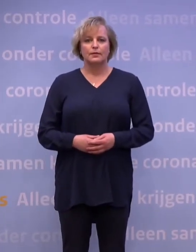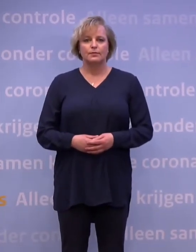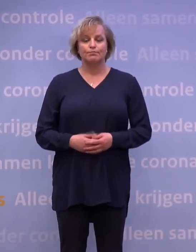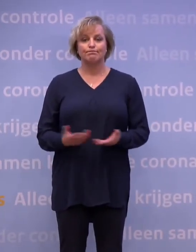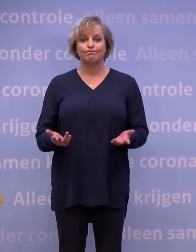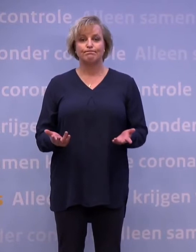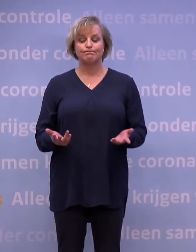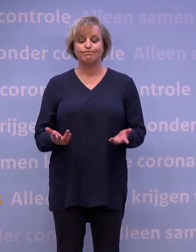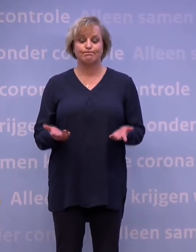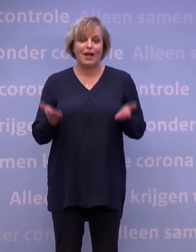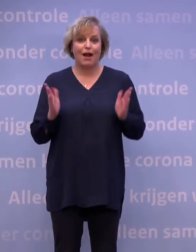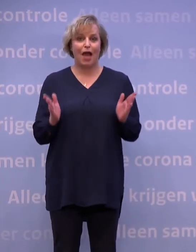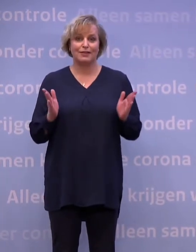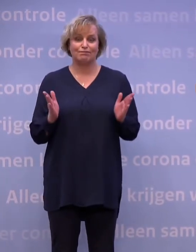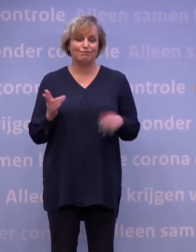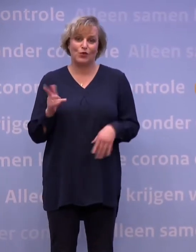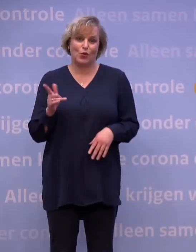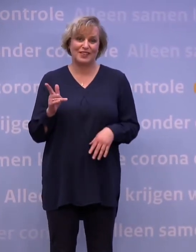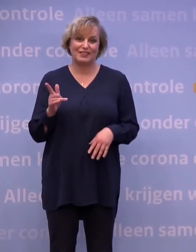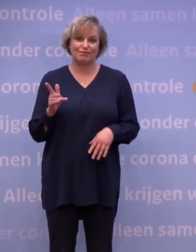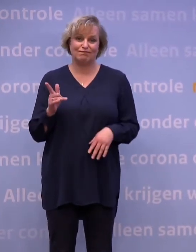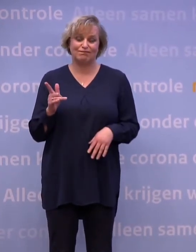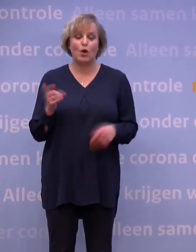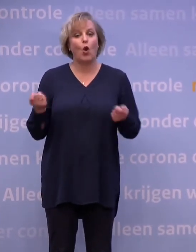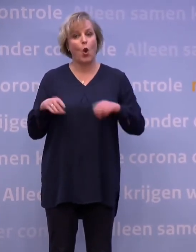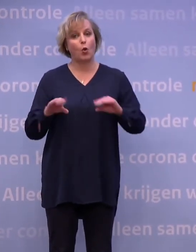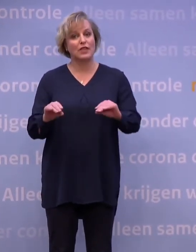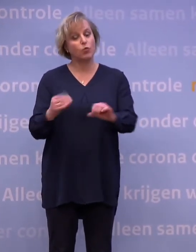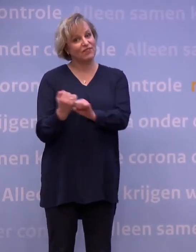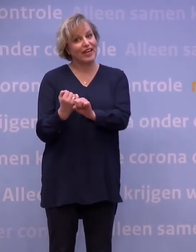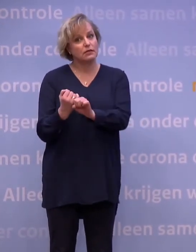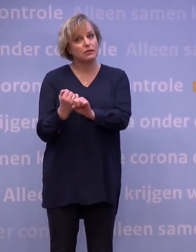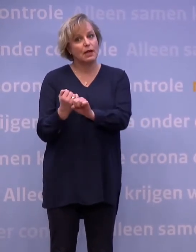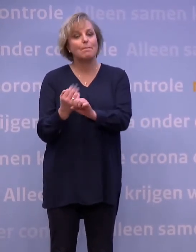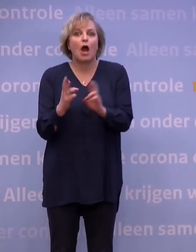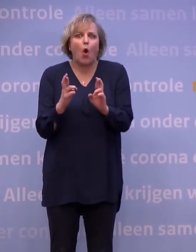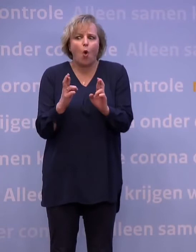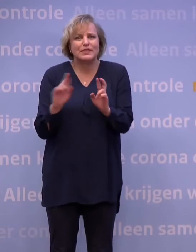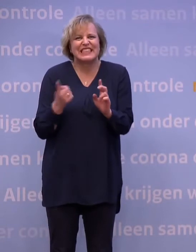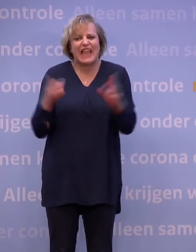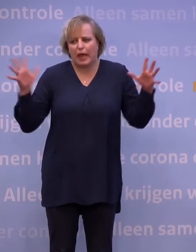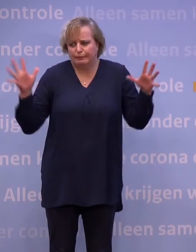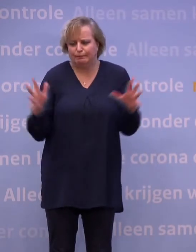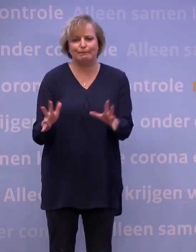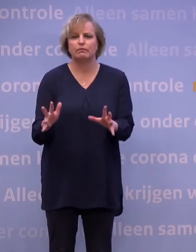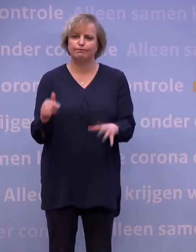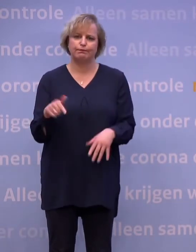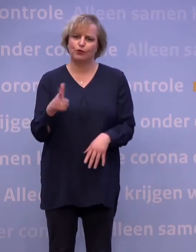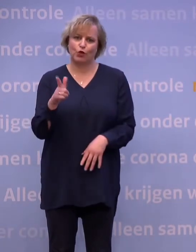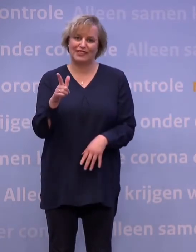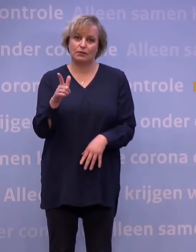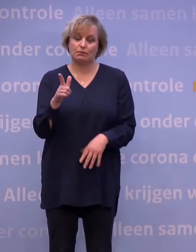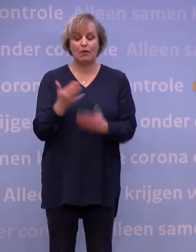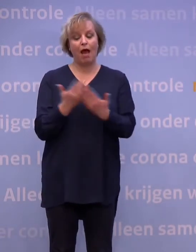We zijn er nog niet. Wat we zien is dat de lockdown werkt, maar minder snel dan gehoopt. Het aantal mensen dat corona